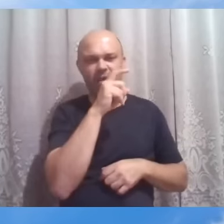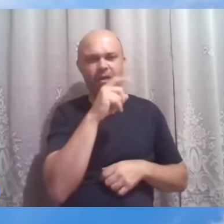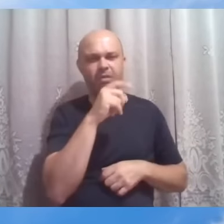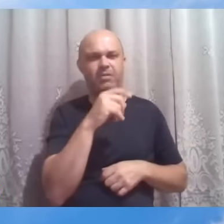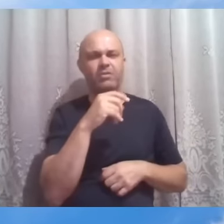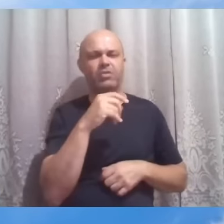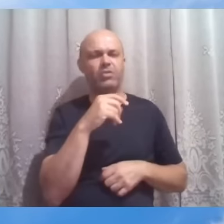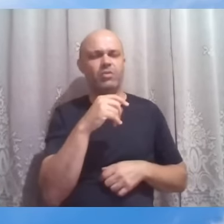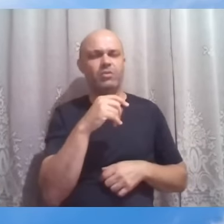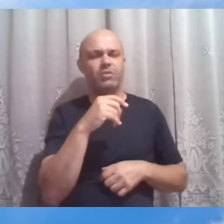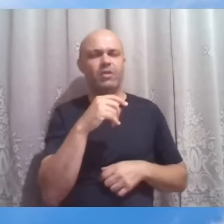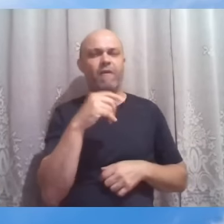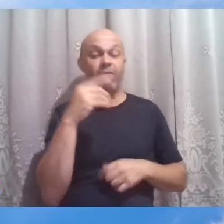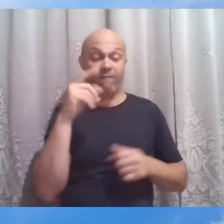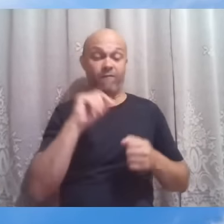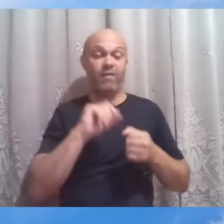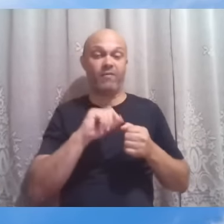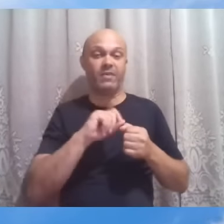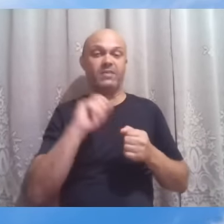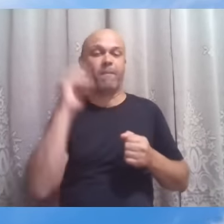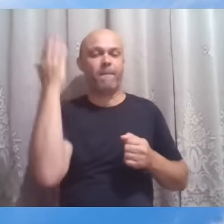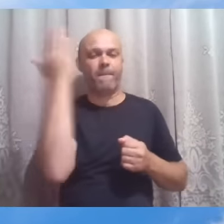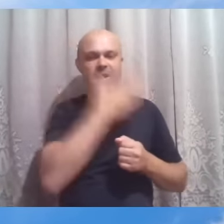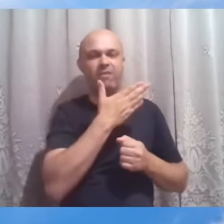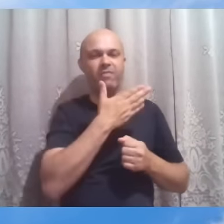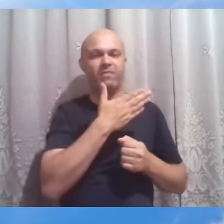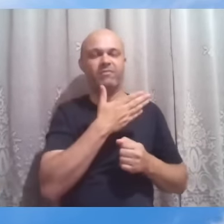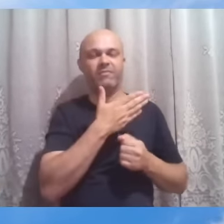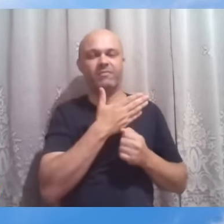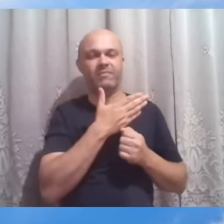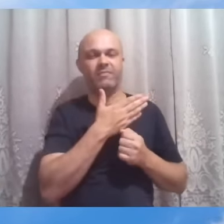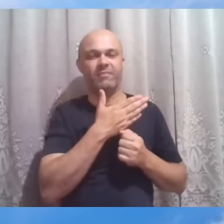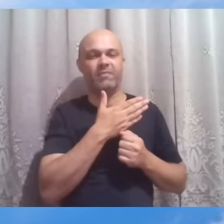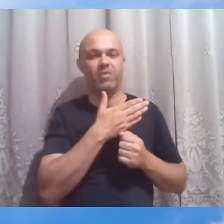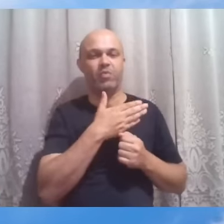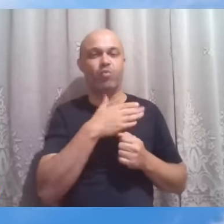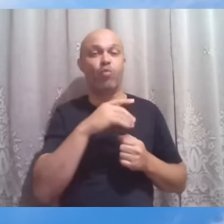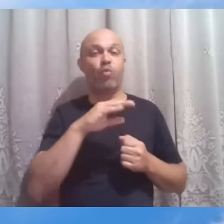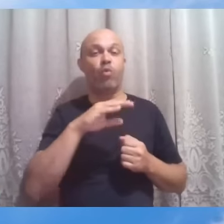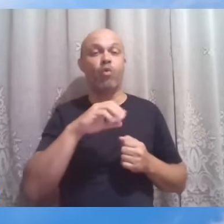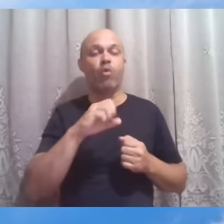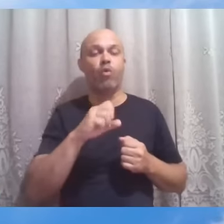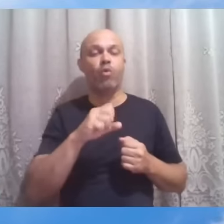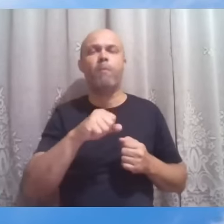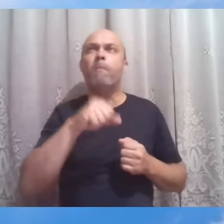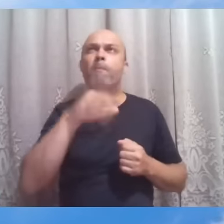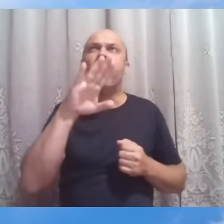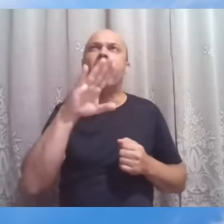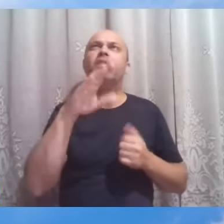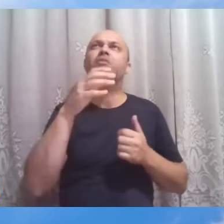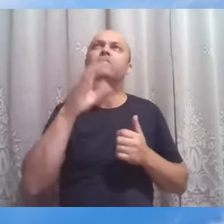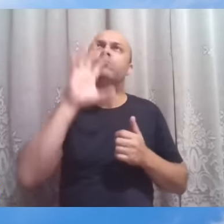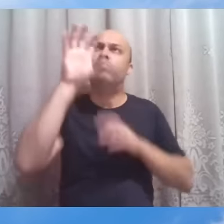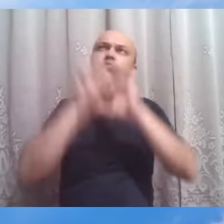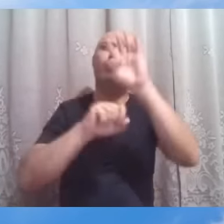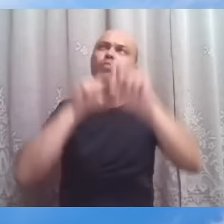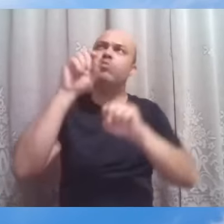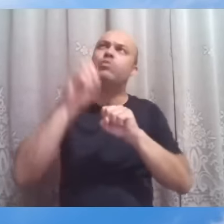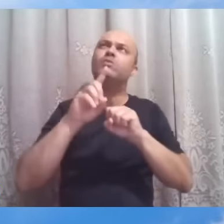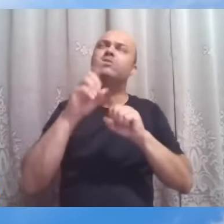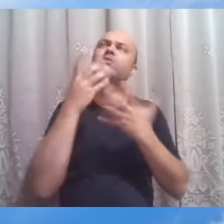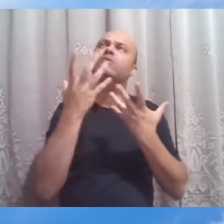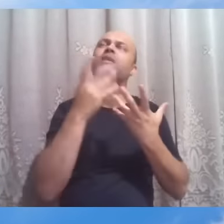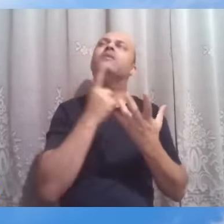prova quanto mais a ele buscamos quanto mais por ele ansiamos mais ocasiões